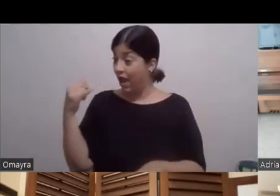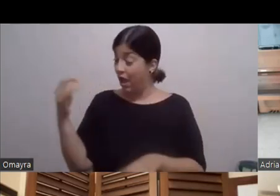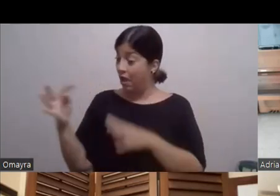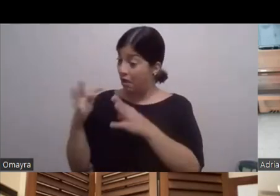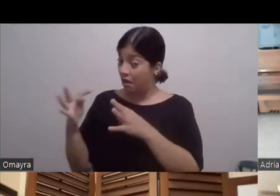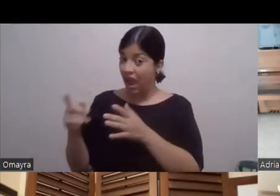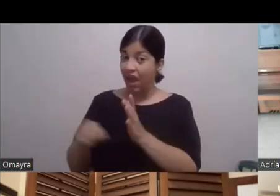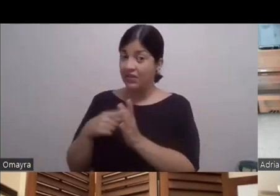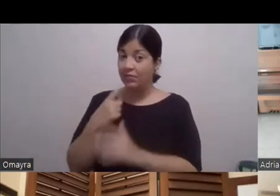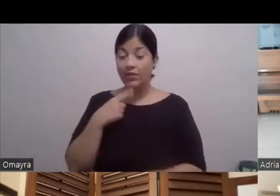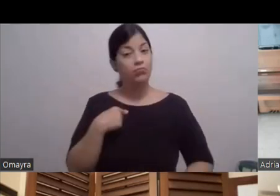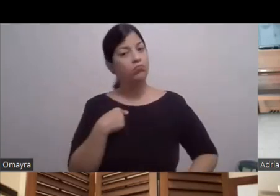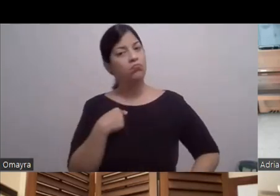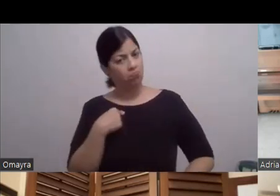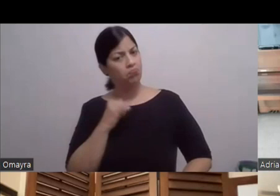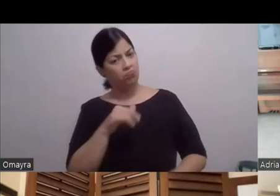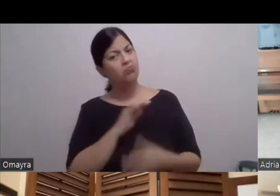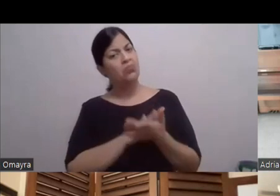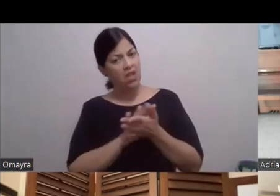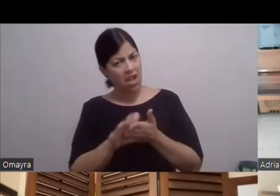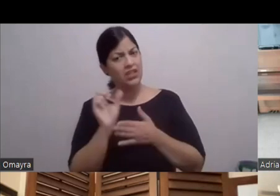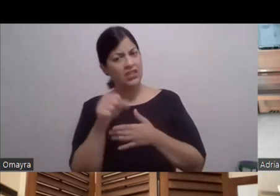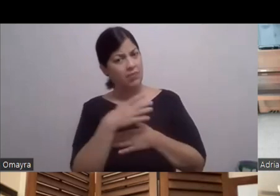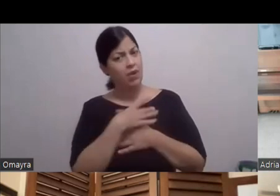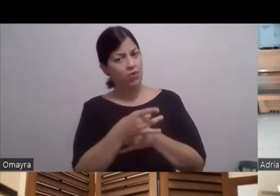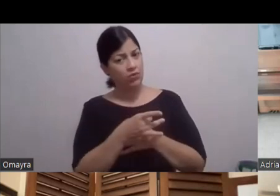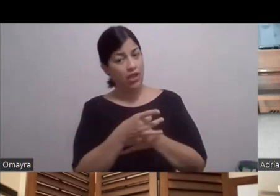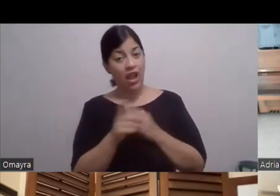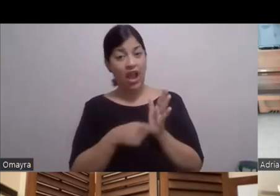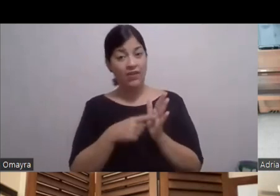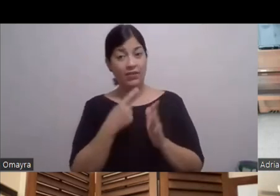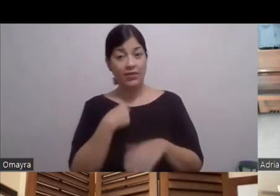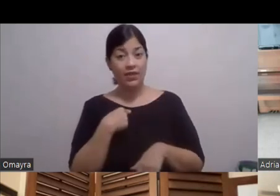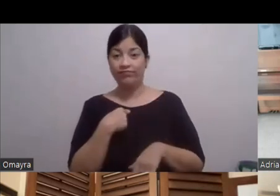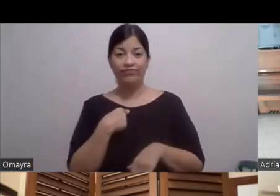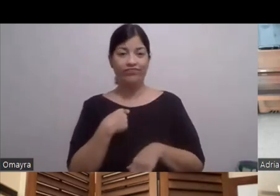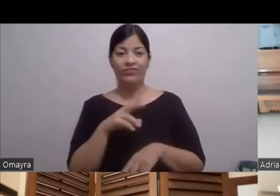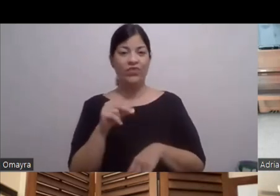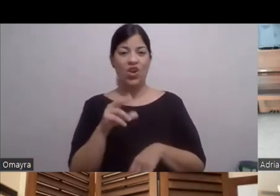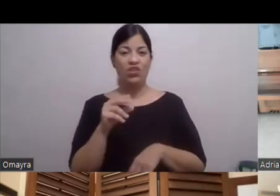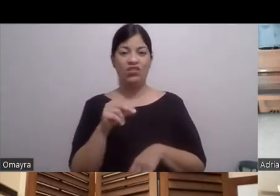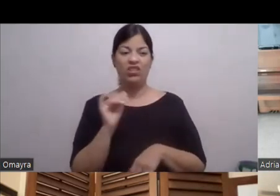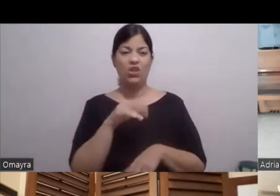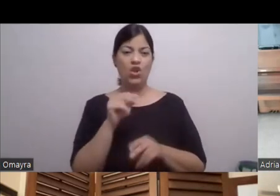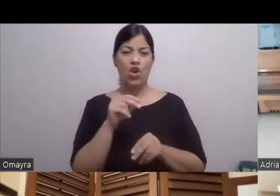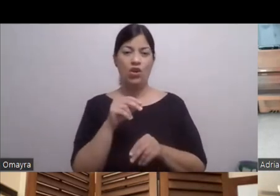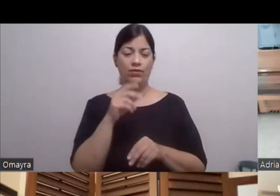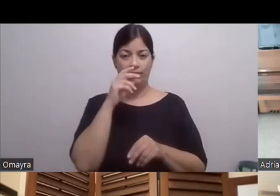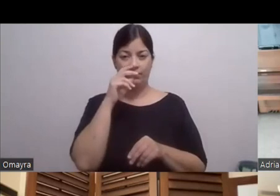Bueno, chévere Eso está bien chévere Sí, me gusta Y otras, claro Y otras decía No, eso no Porque Y tenía una cosa muy bonita Que te